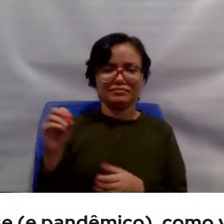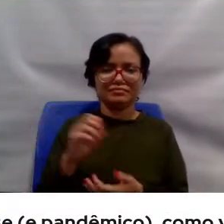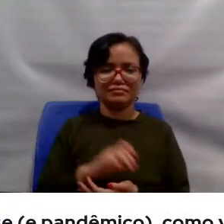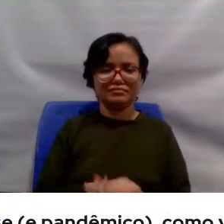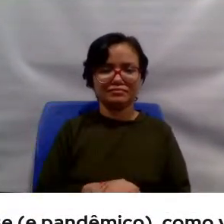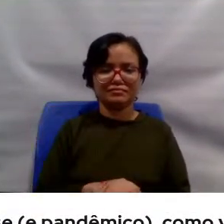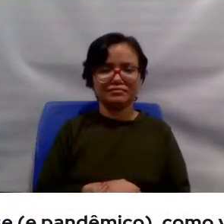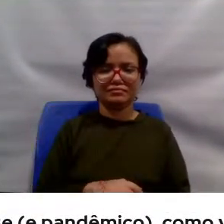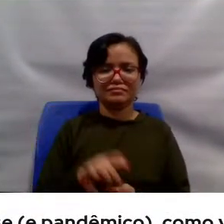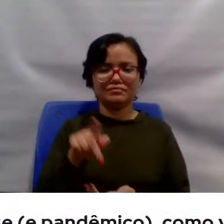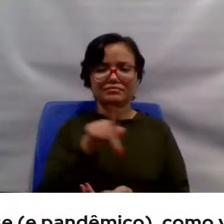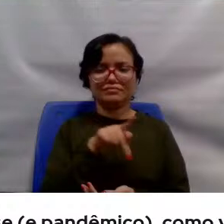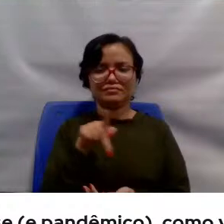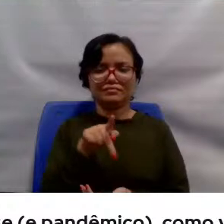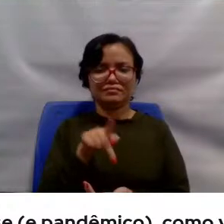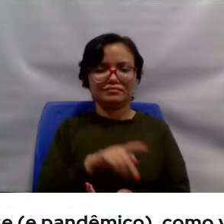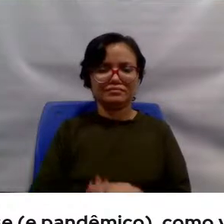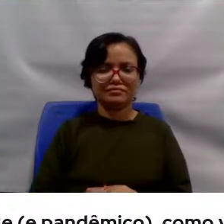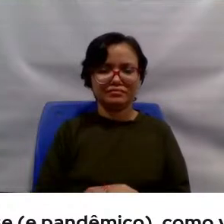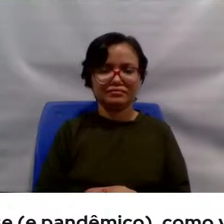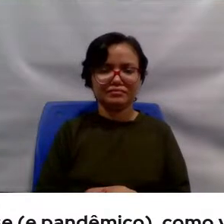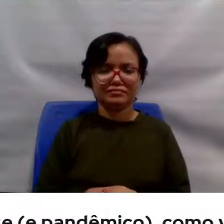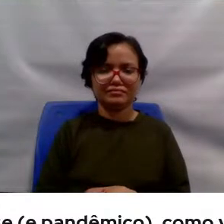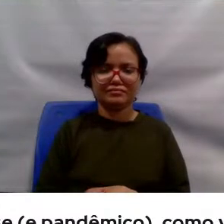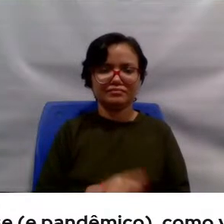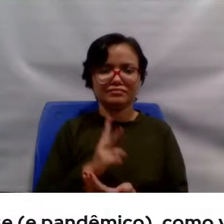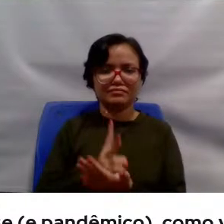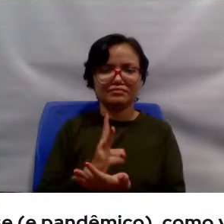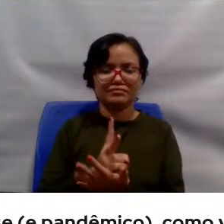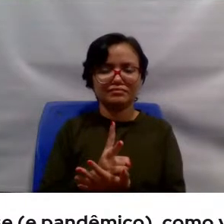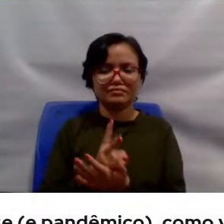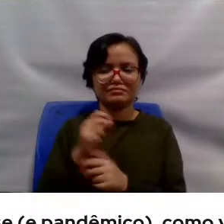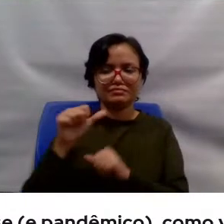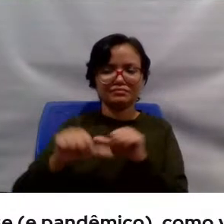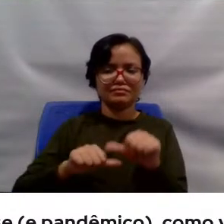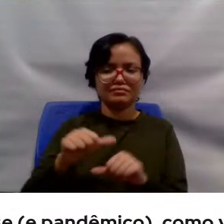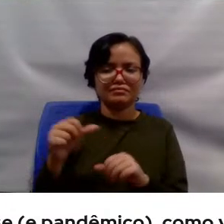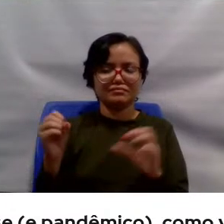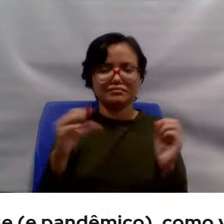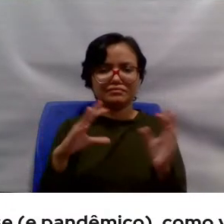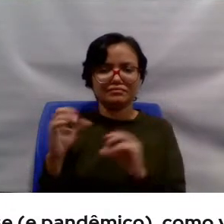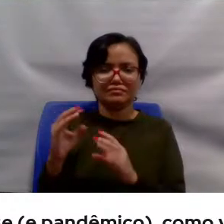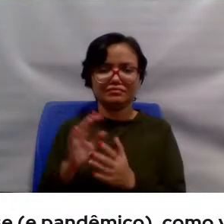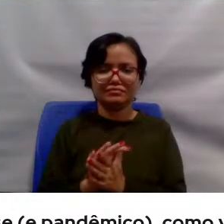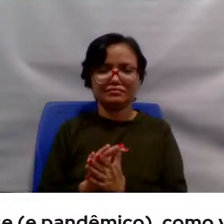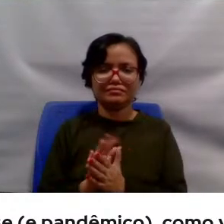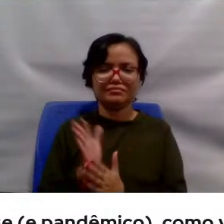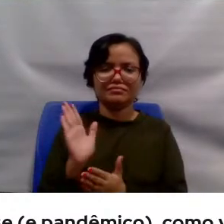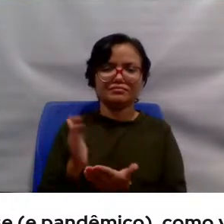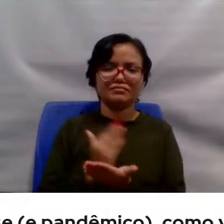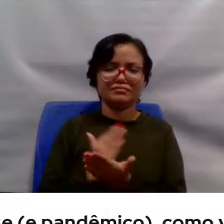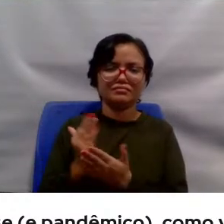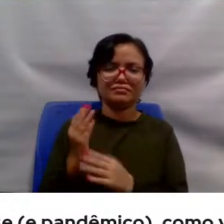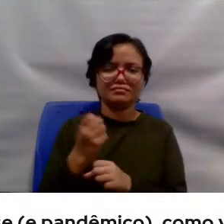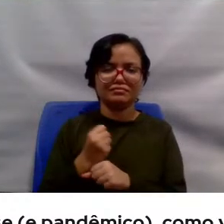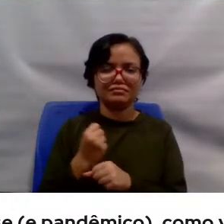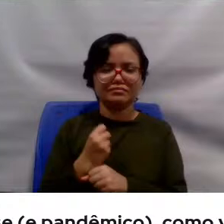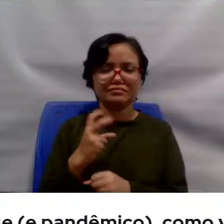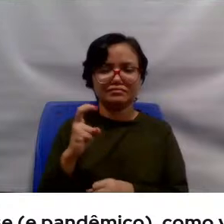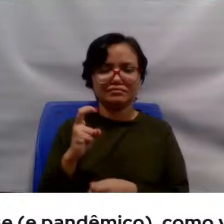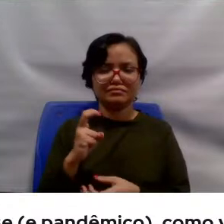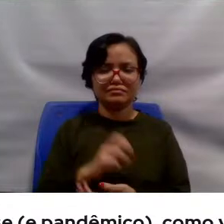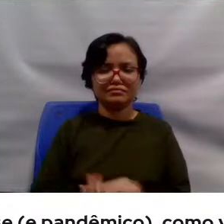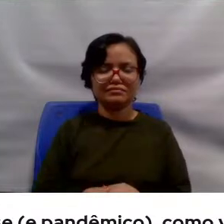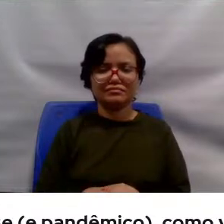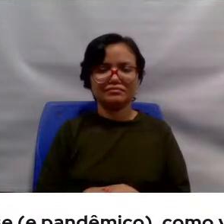Professores, cada vez se renova. É um programa que já começou com nota 5. É um programa